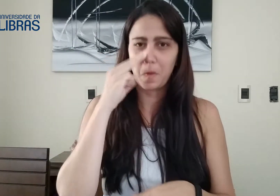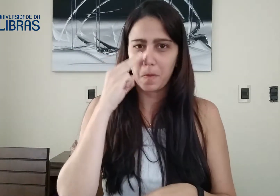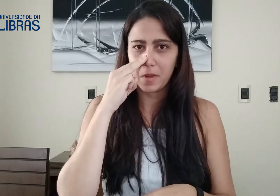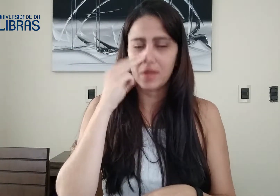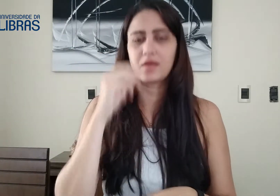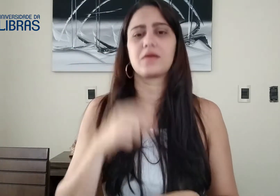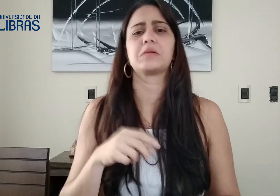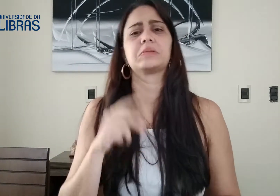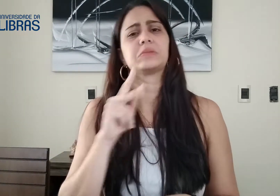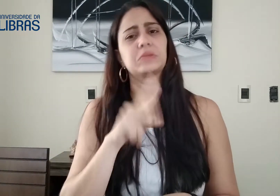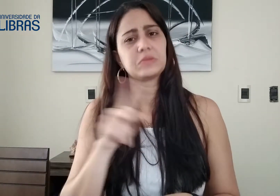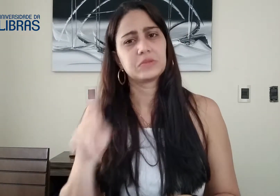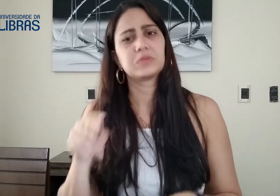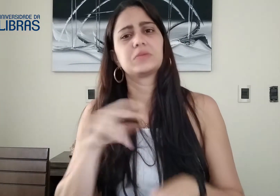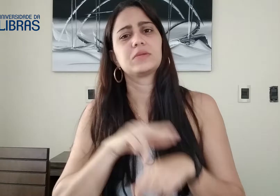fiquei feliz, eu quero agradecer.